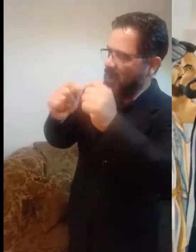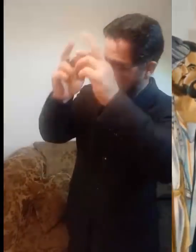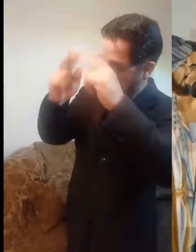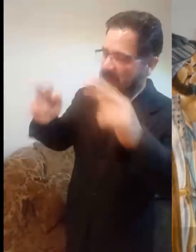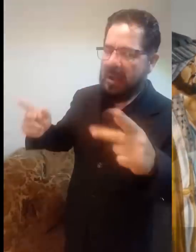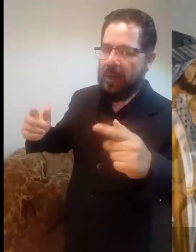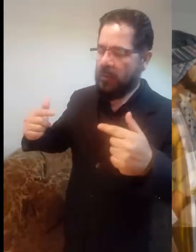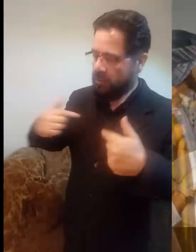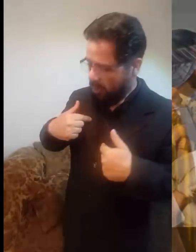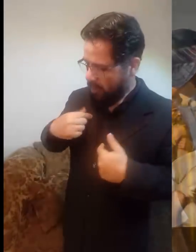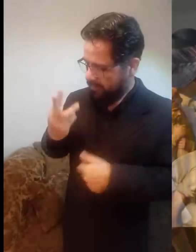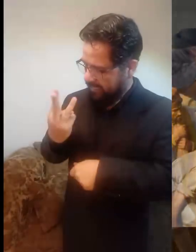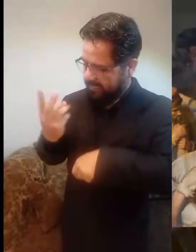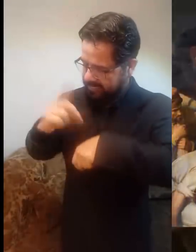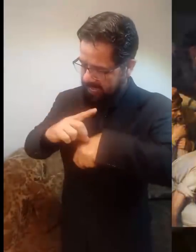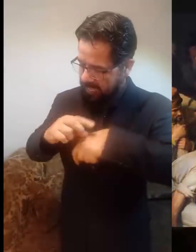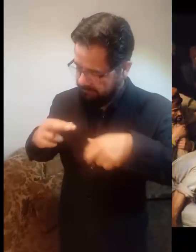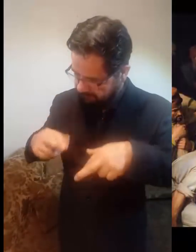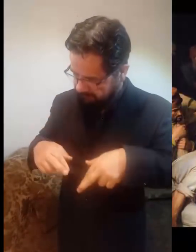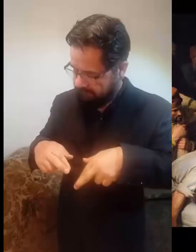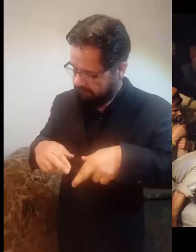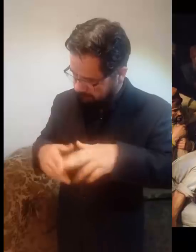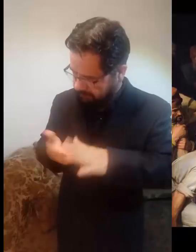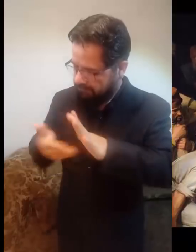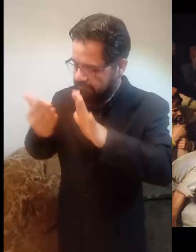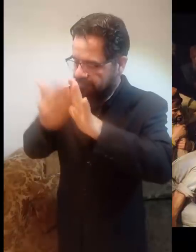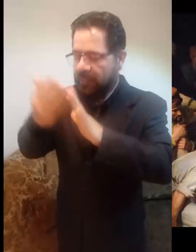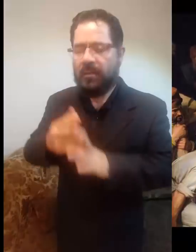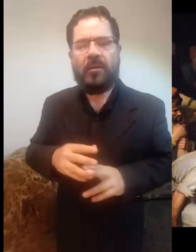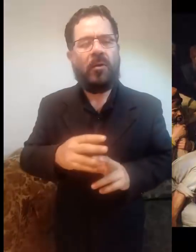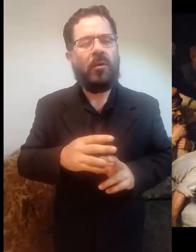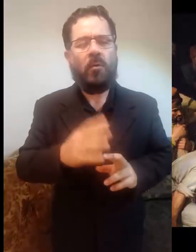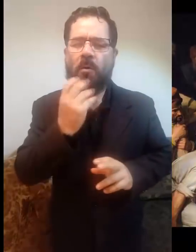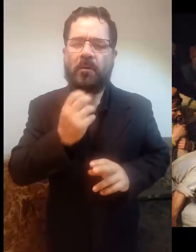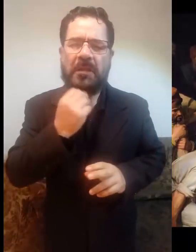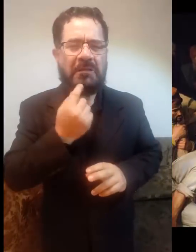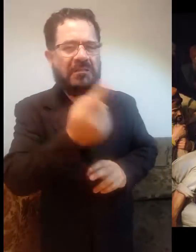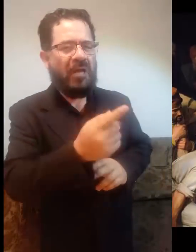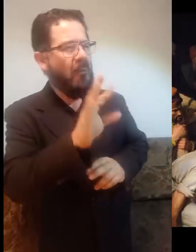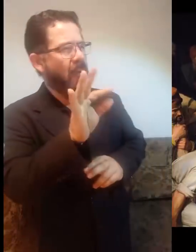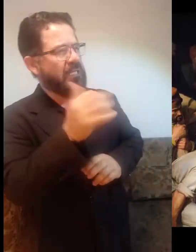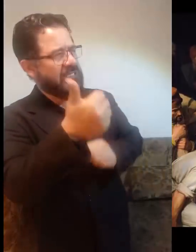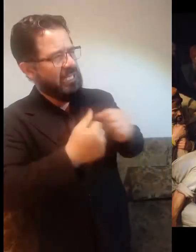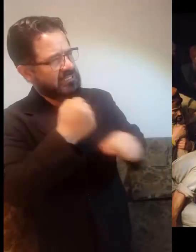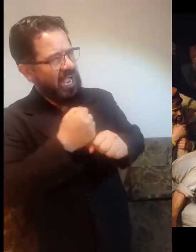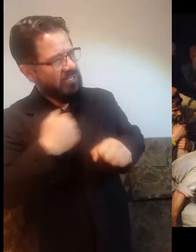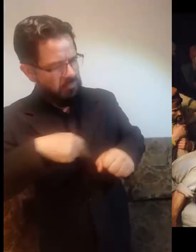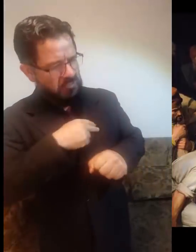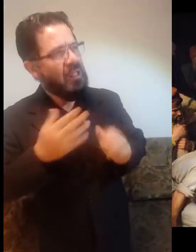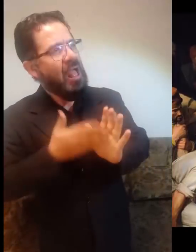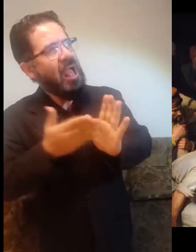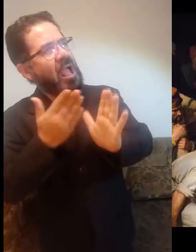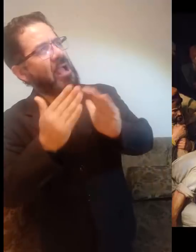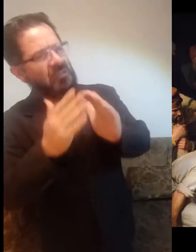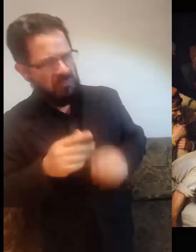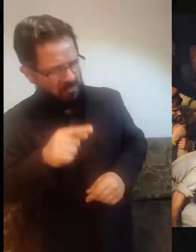destruirán este templo y en tres días lo reconstruiré. Replicaron los judíos, 46 años se ha llevado